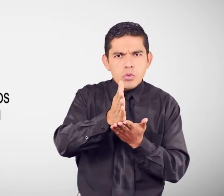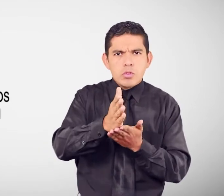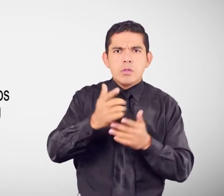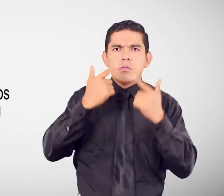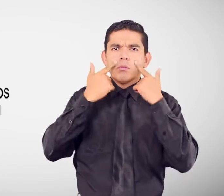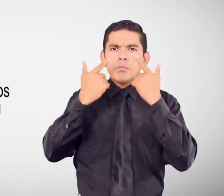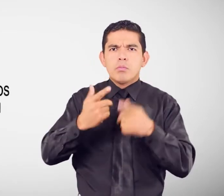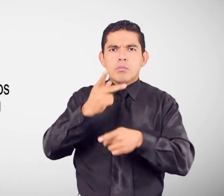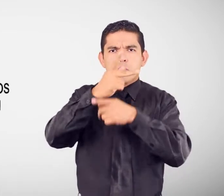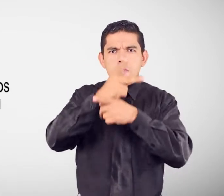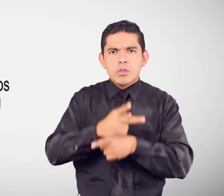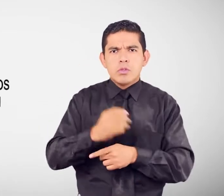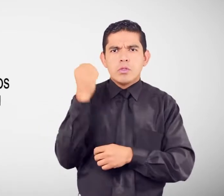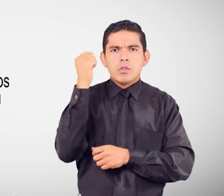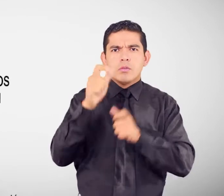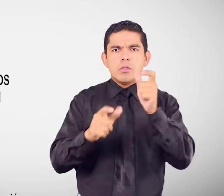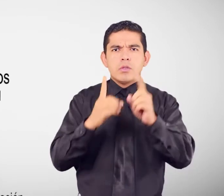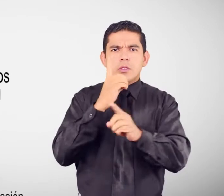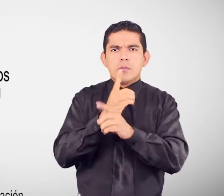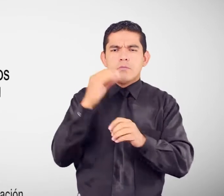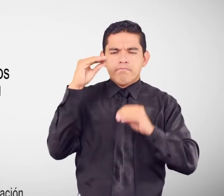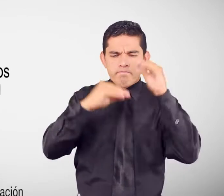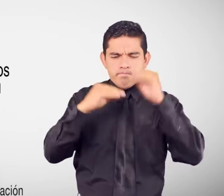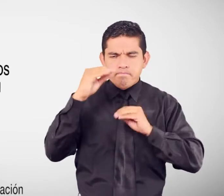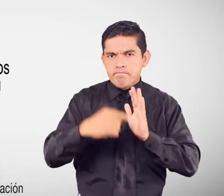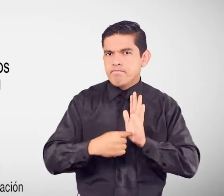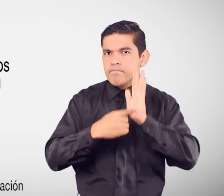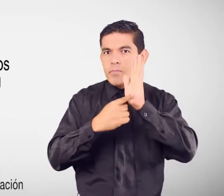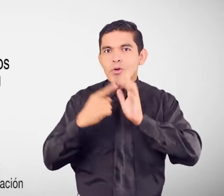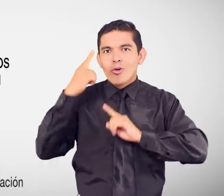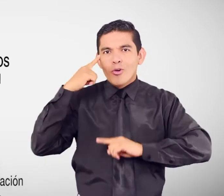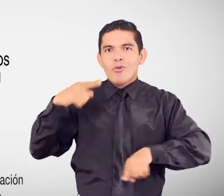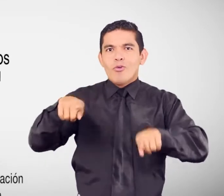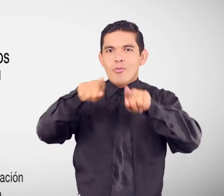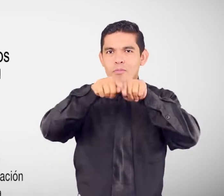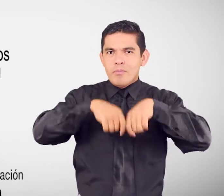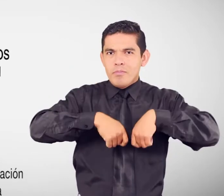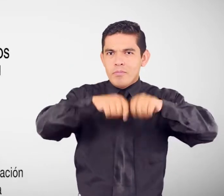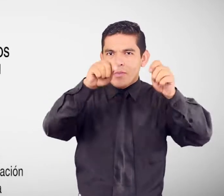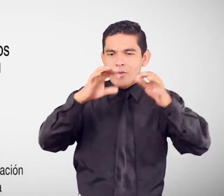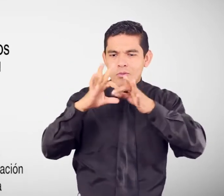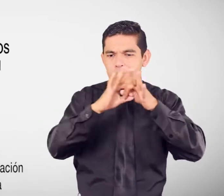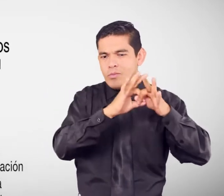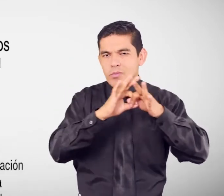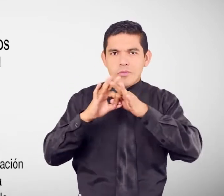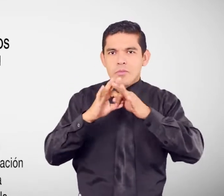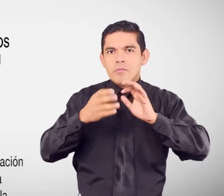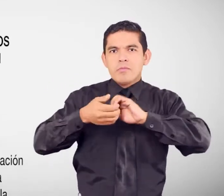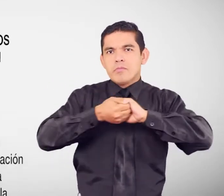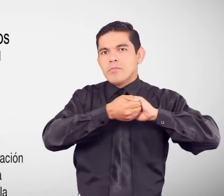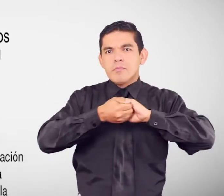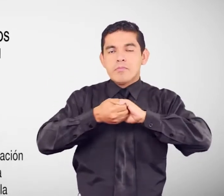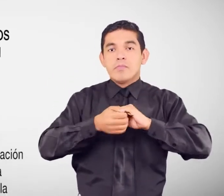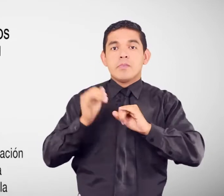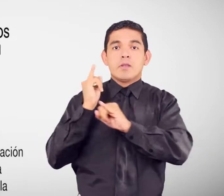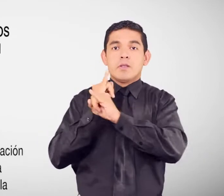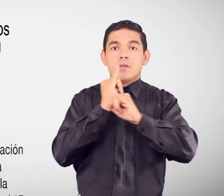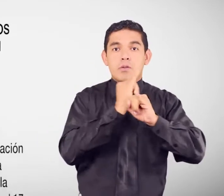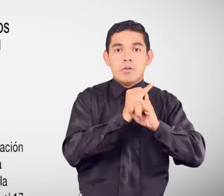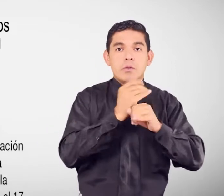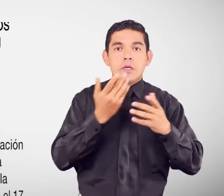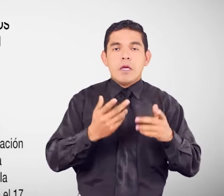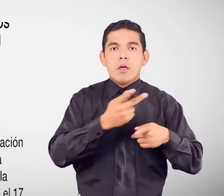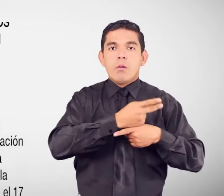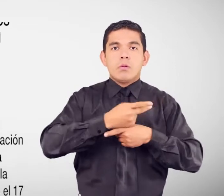discapacidad han sido elaboradas en virtud del convenio marco de cooperación interinstitucional entre el